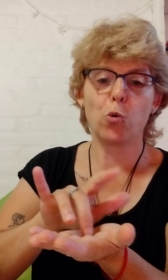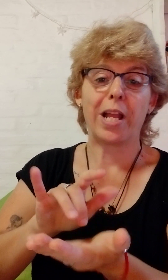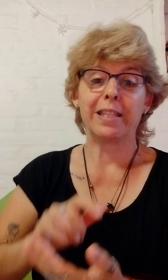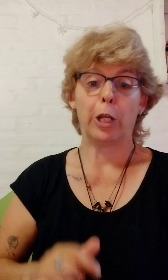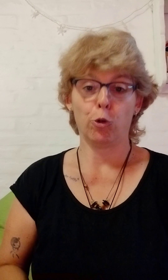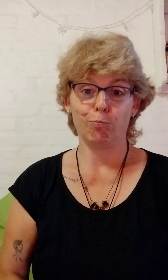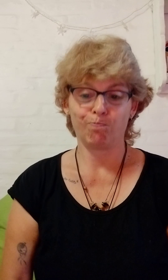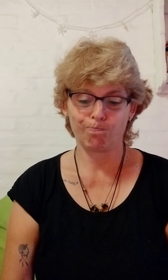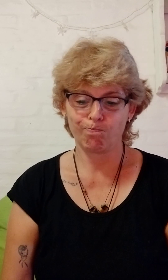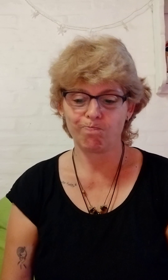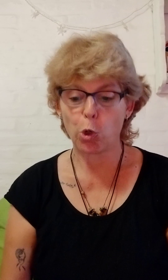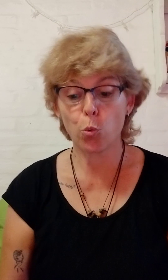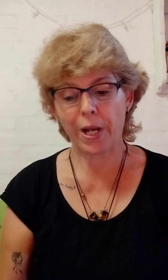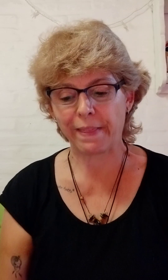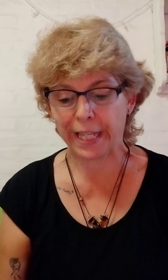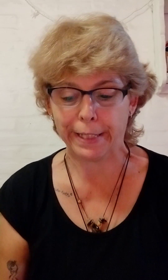Curandero. O curandera.